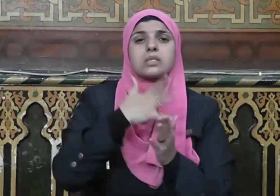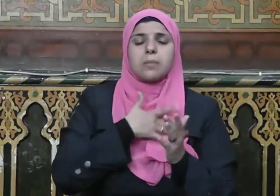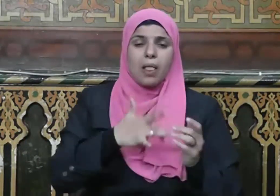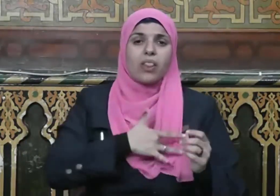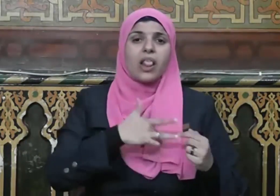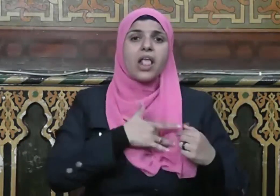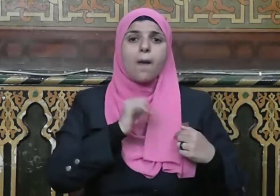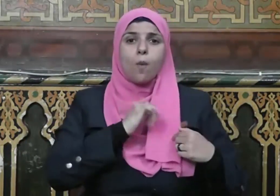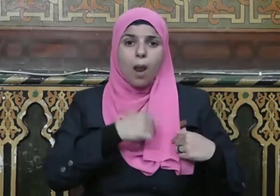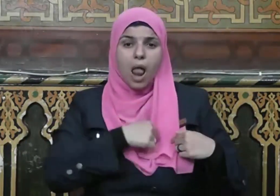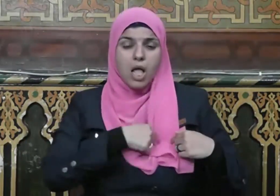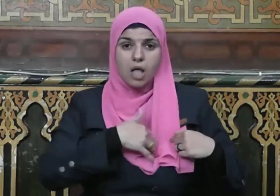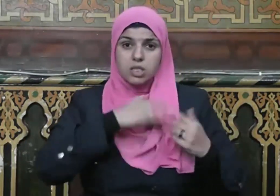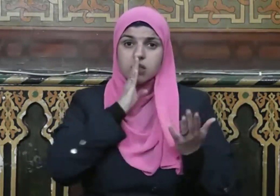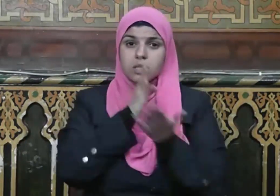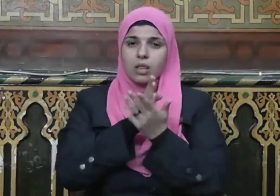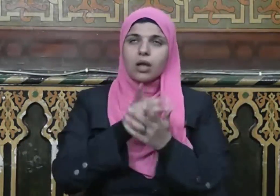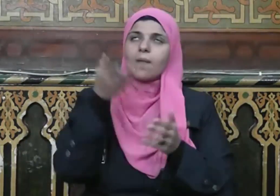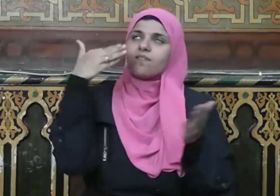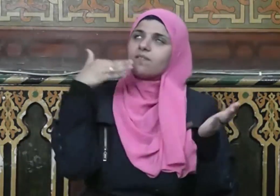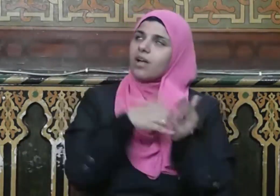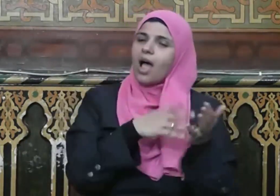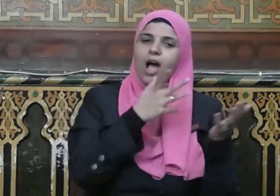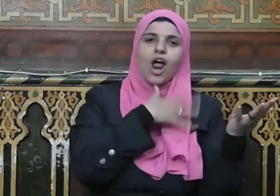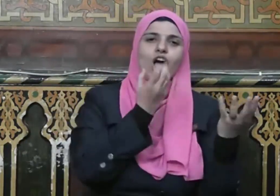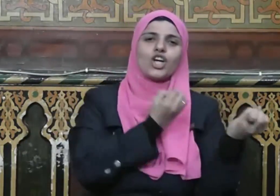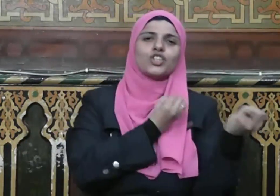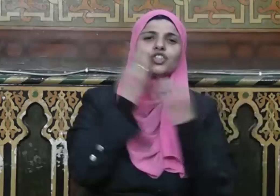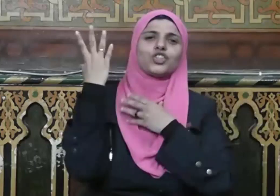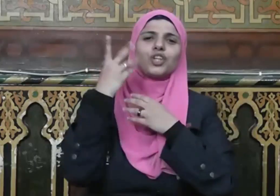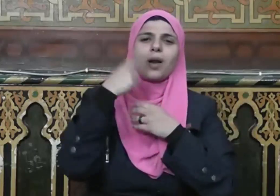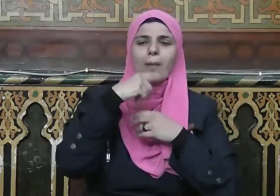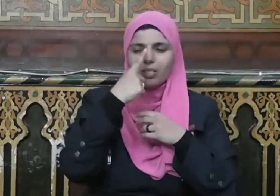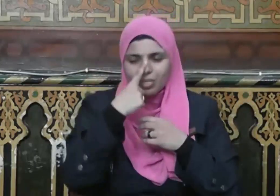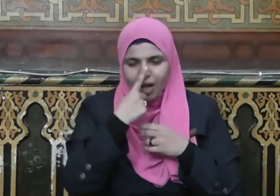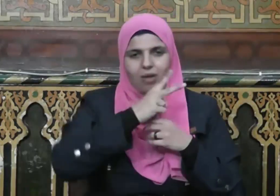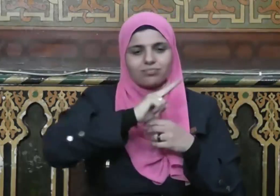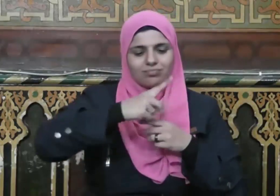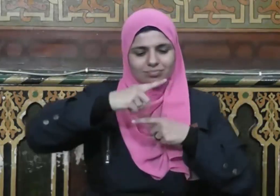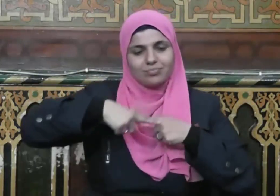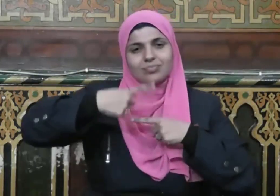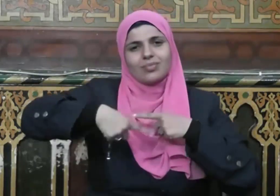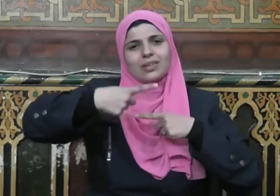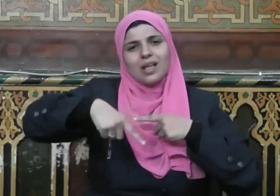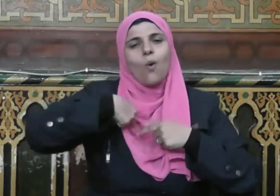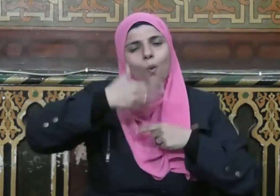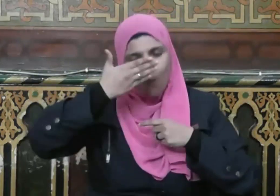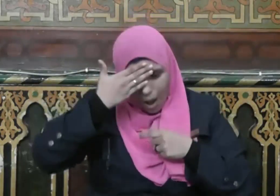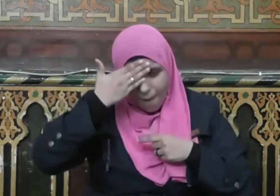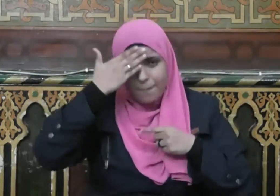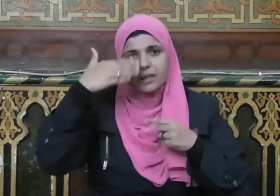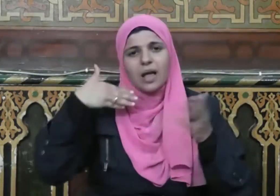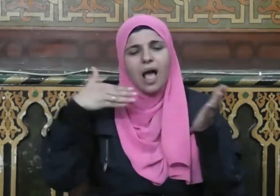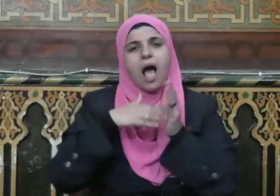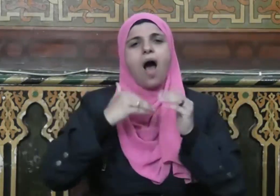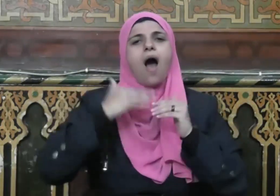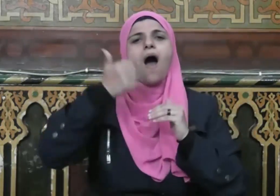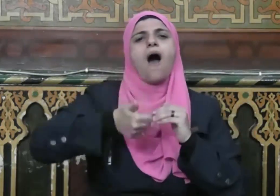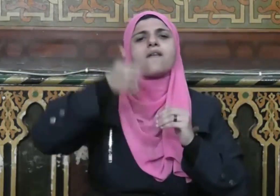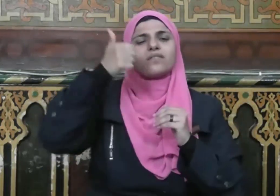إلا وتدفع به إلى طاعة أخرى وعبادة أسمى فلا يزال